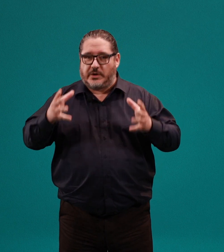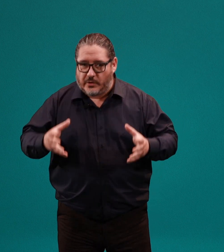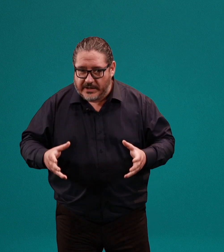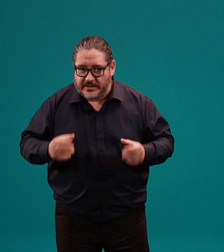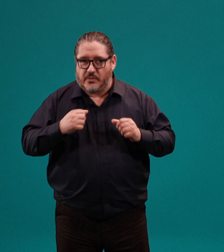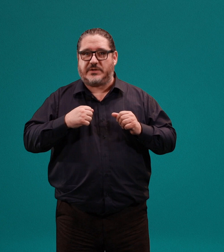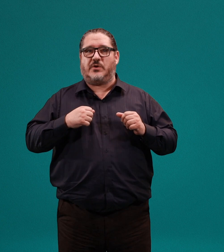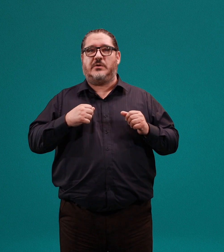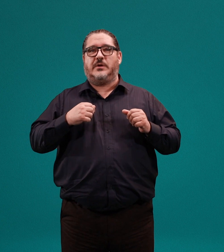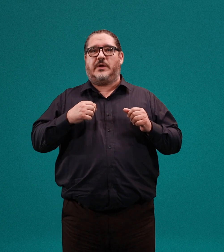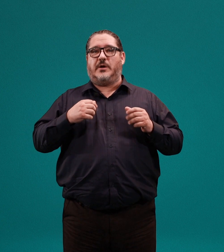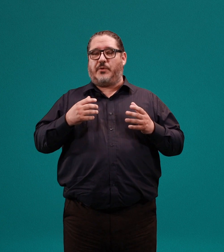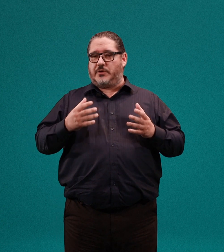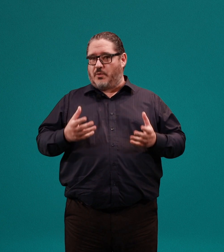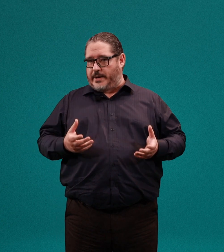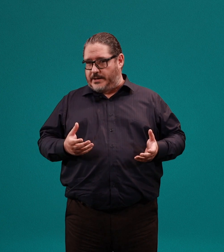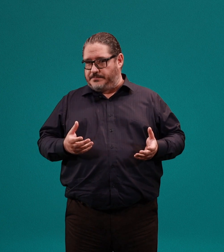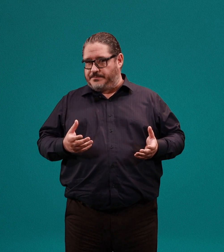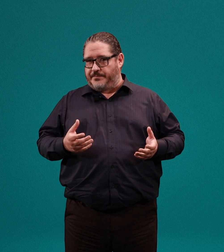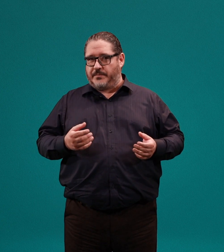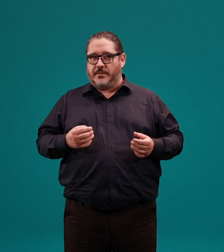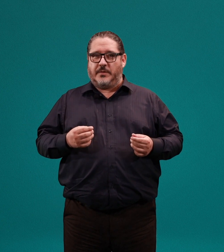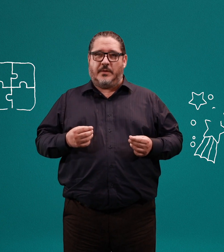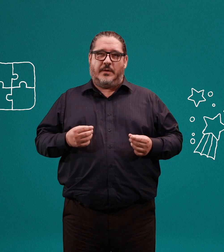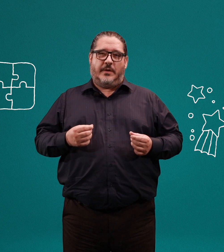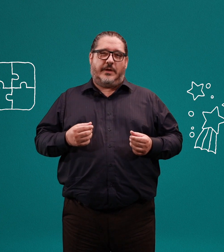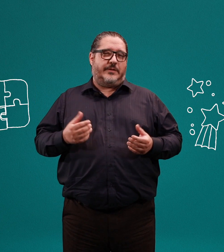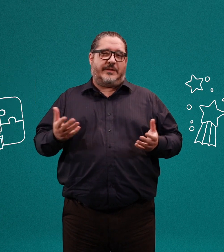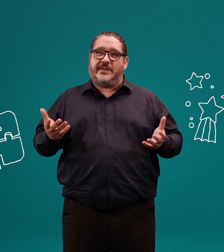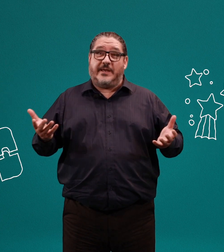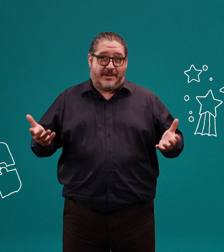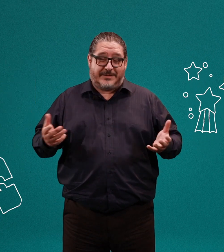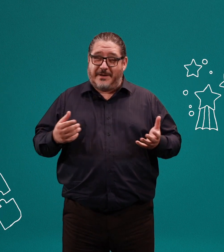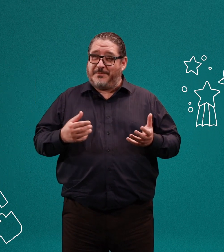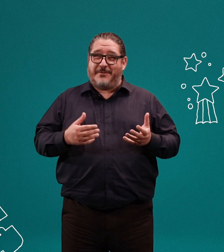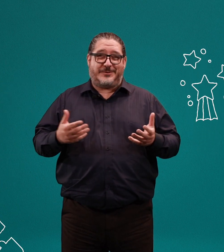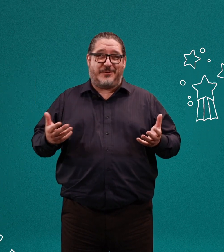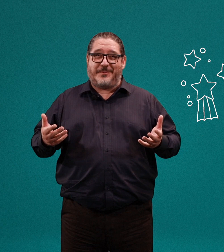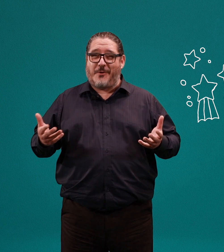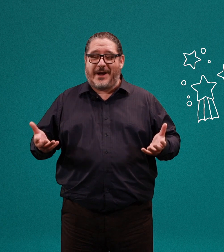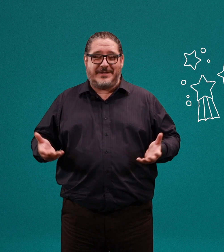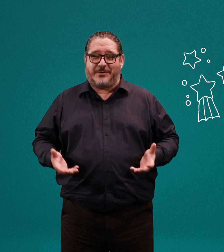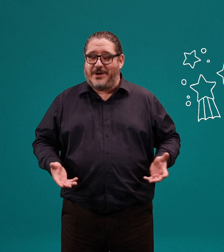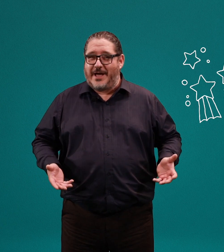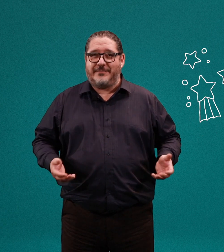Tecnologías en la Educación, el proyecto Huascarán. Intenté hacer la primera versión peruana de Second Life,